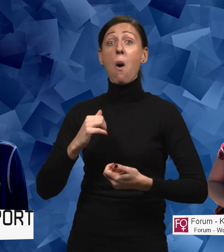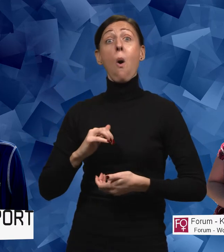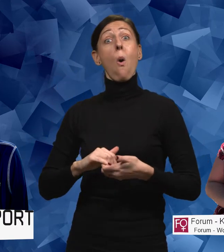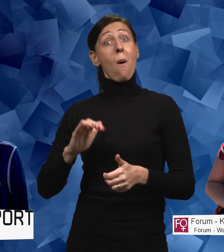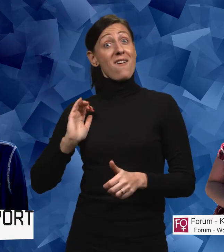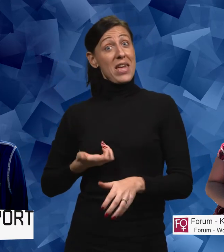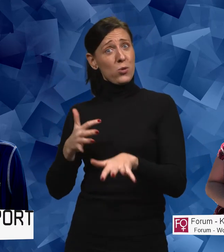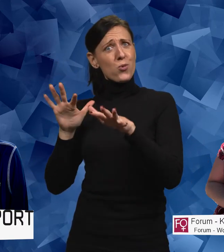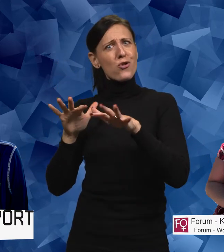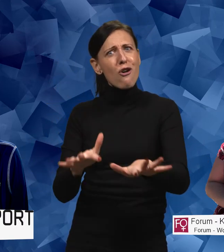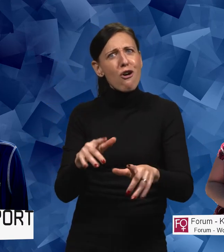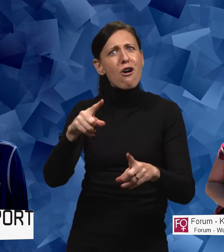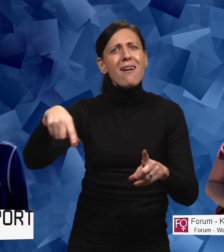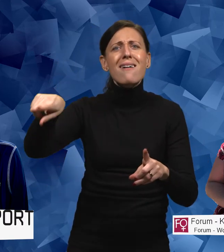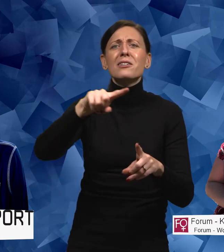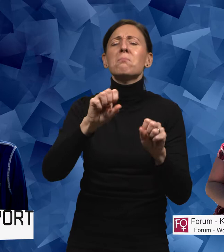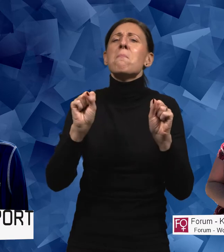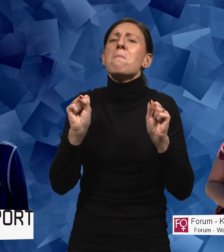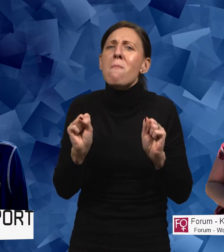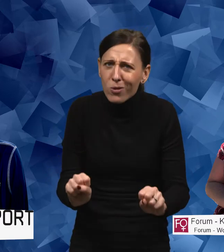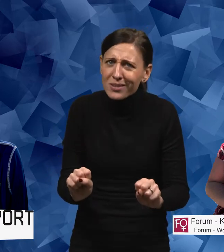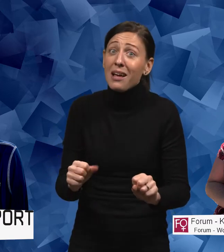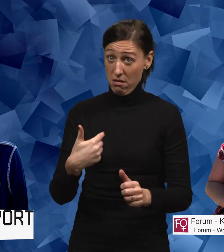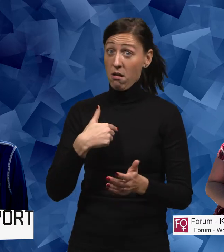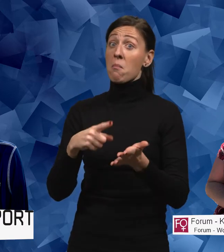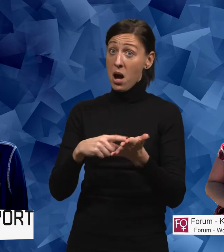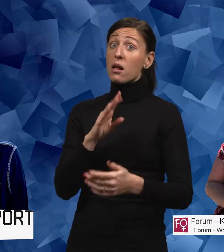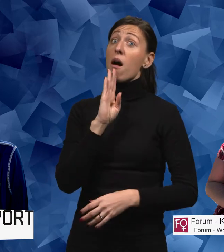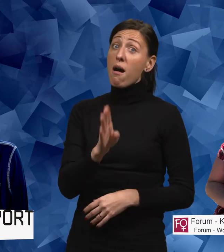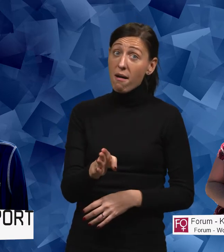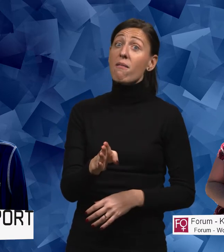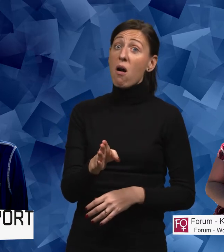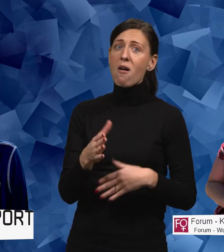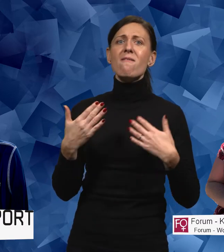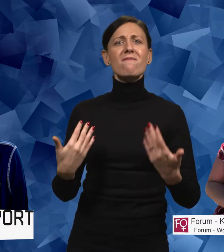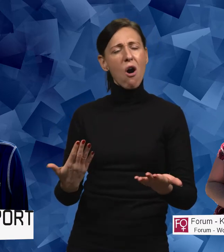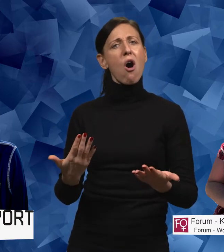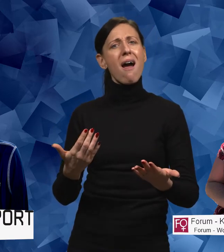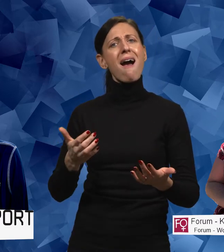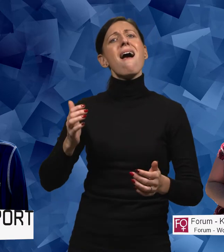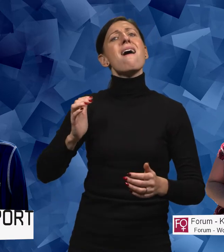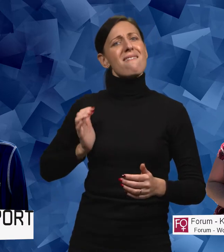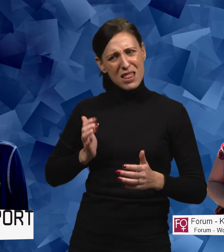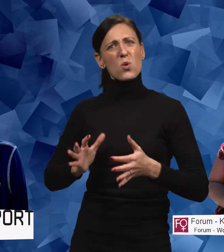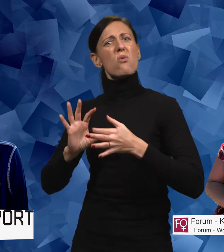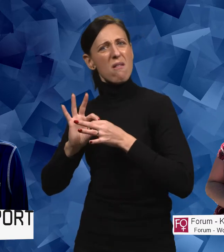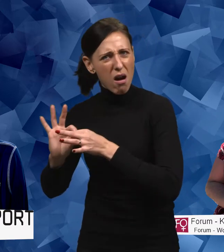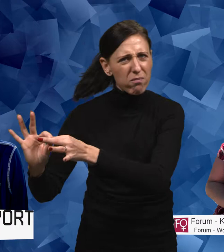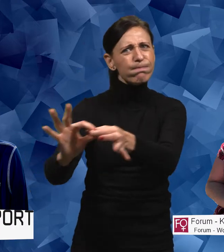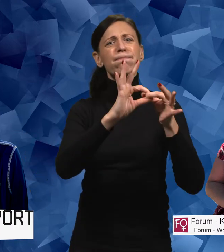kvinnorörelsen måste ju, menar jag, vara för kvinnor av alla slag. Och